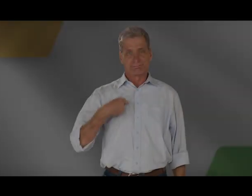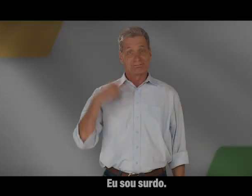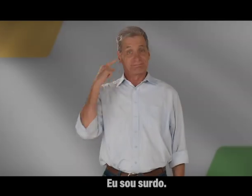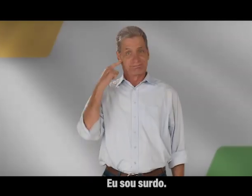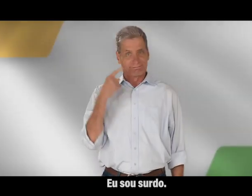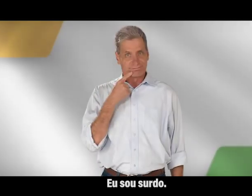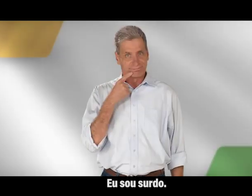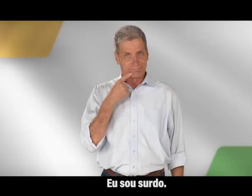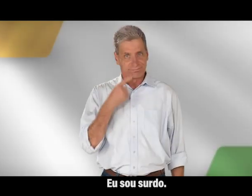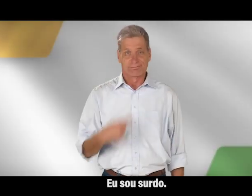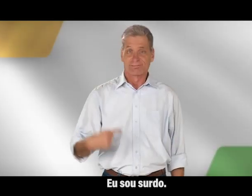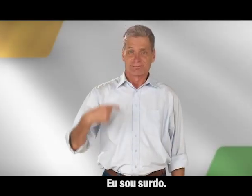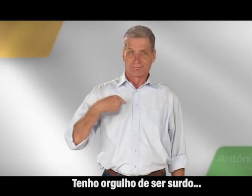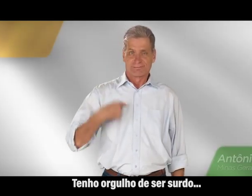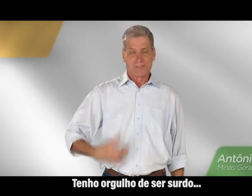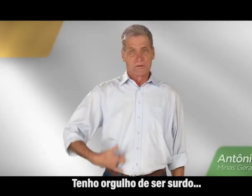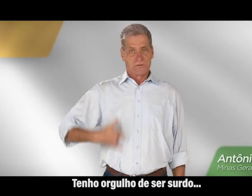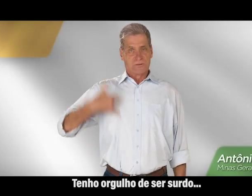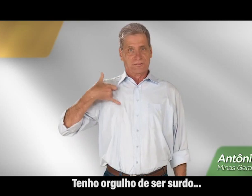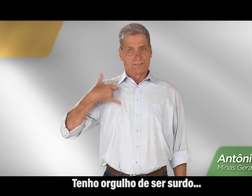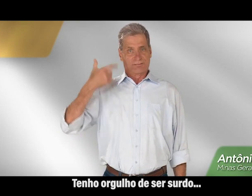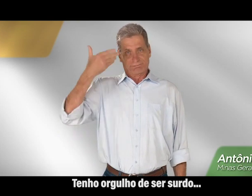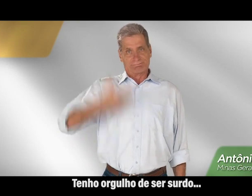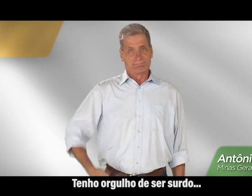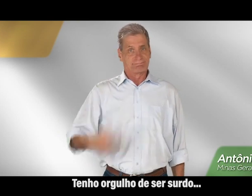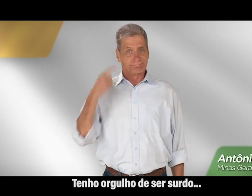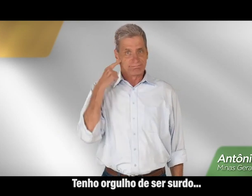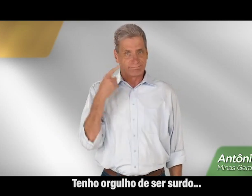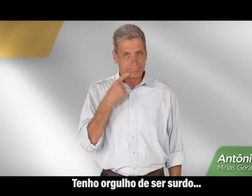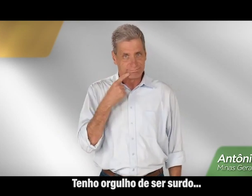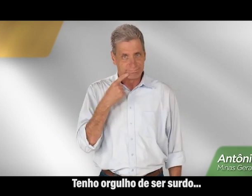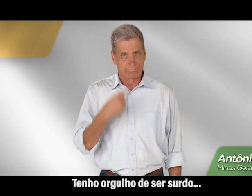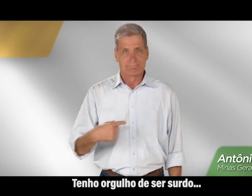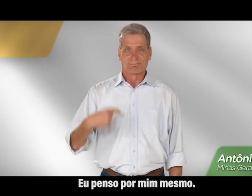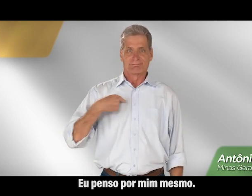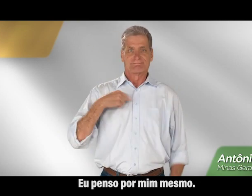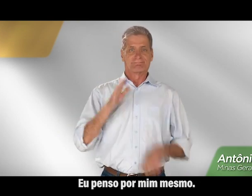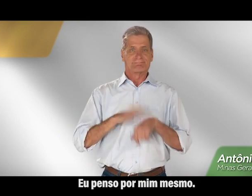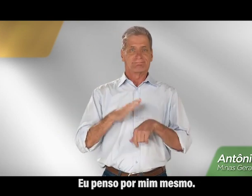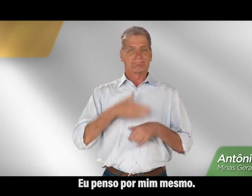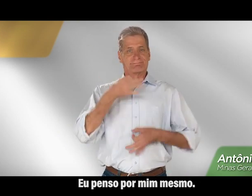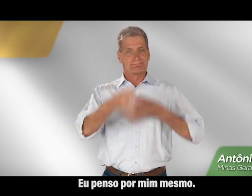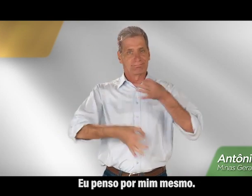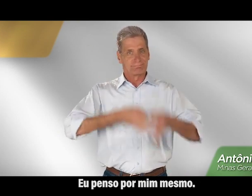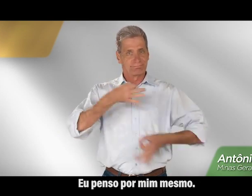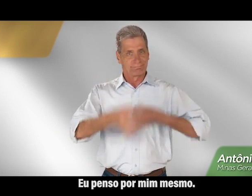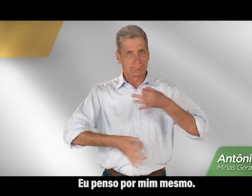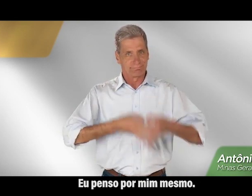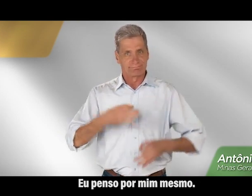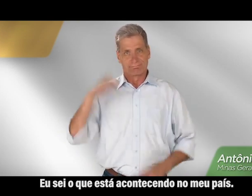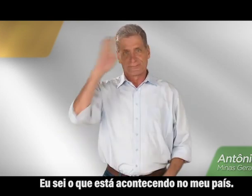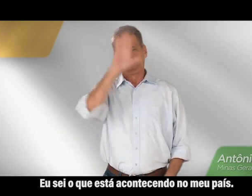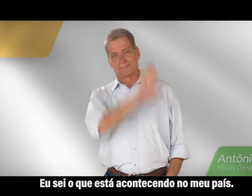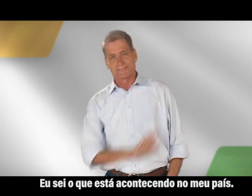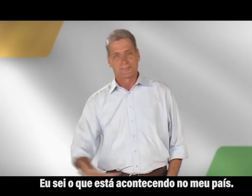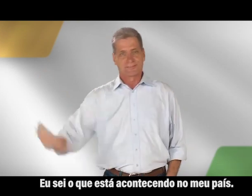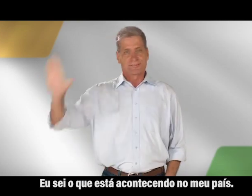Eu sou surdo, tenho orgulho de ser surdo, eu penso por mim mesmo, eu sei o que está